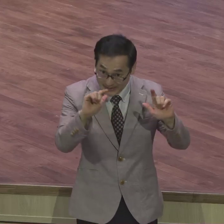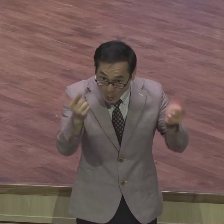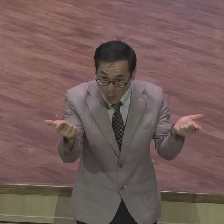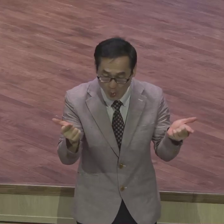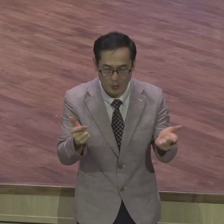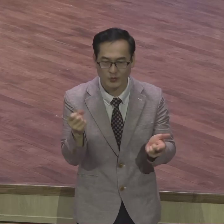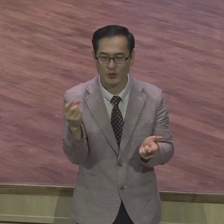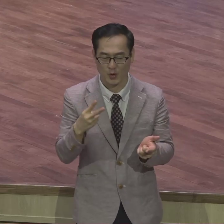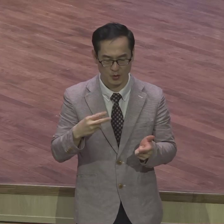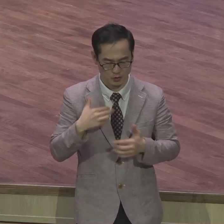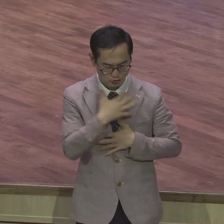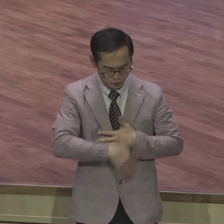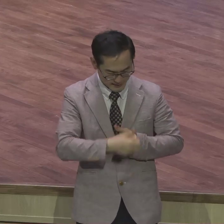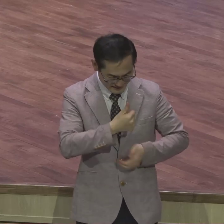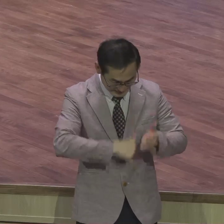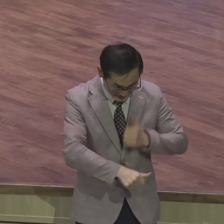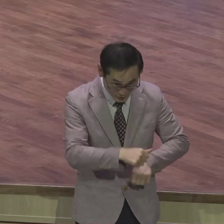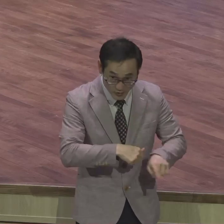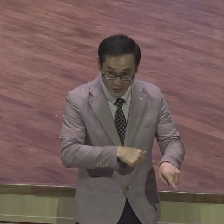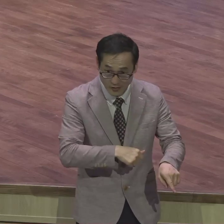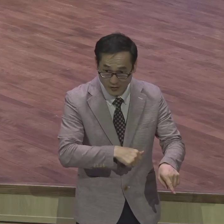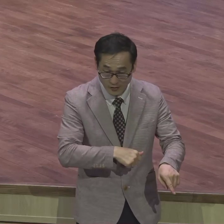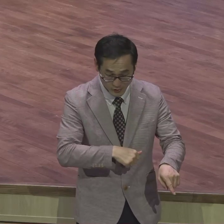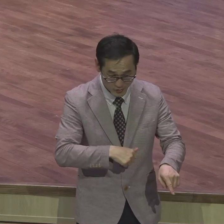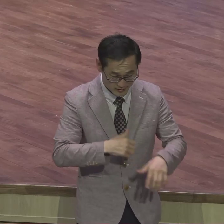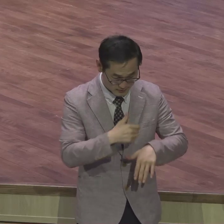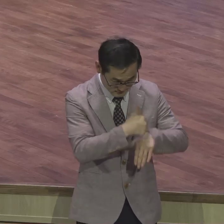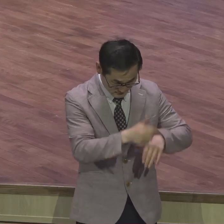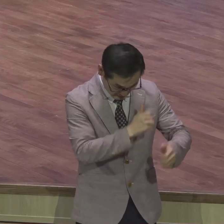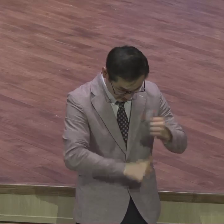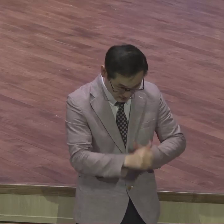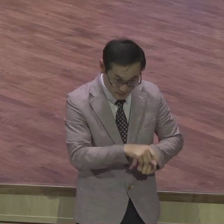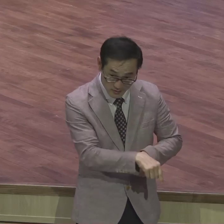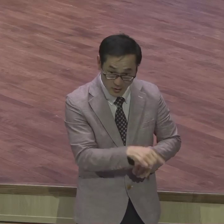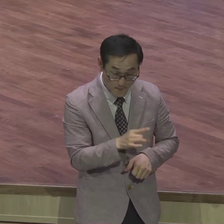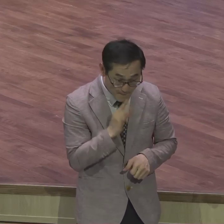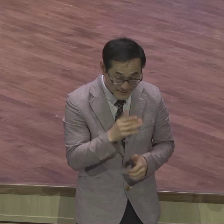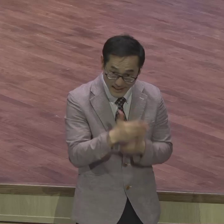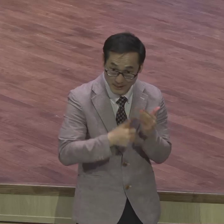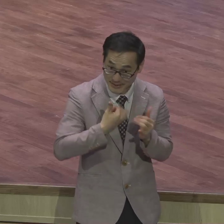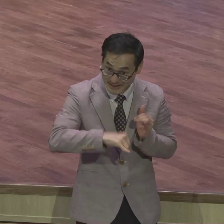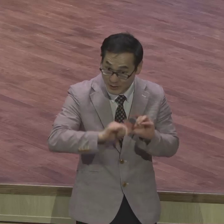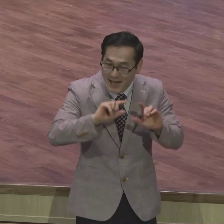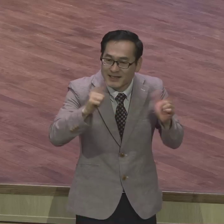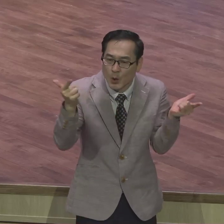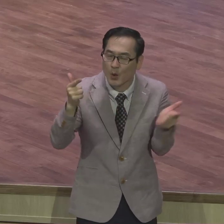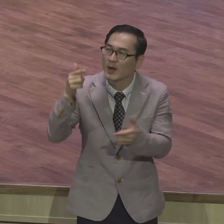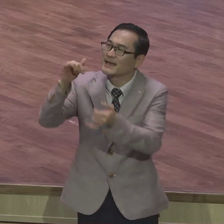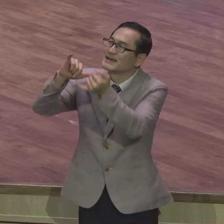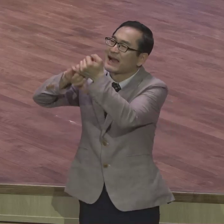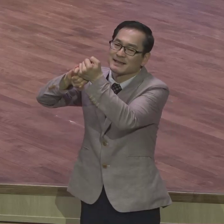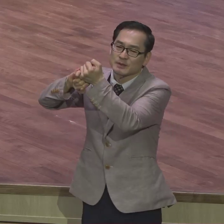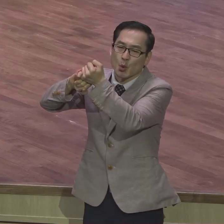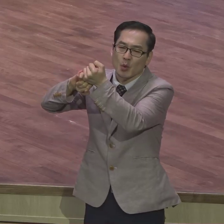자녀가 아니라 오직 약속의 시의 약속의 자녀가 시로 여기심을 받는다 그러면서